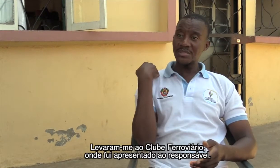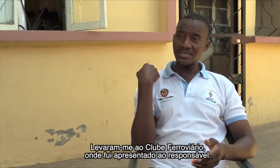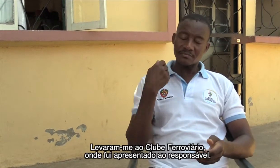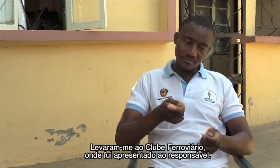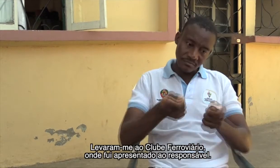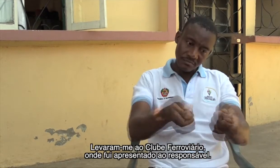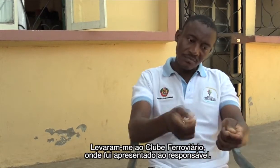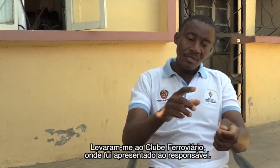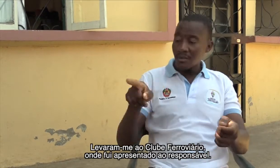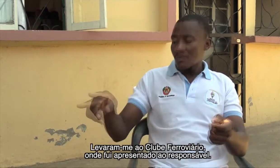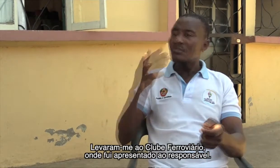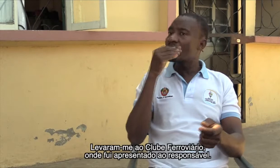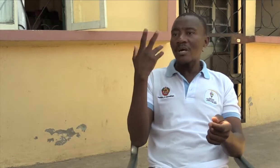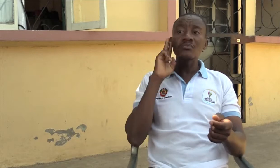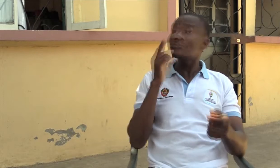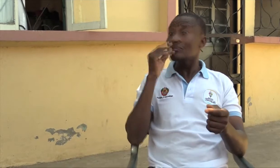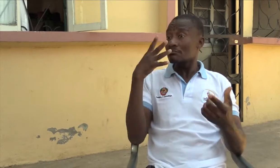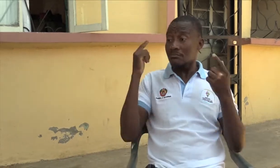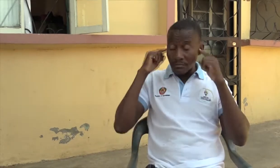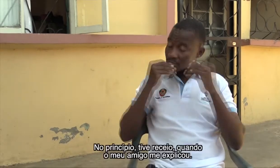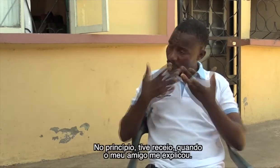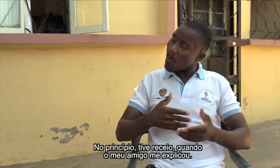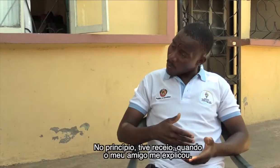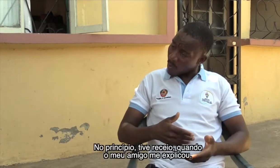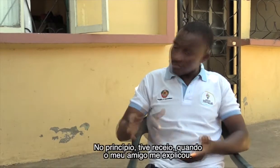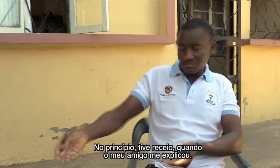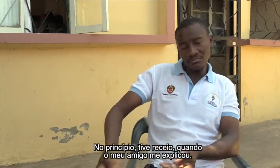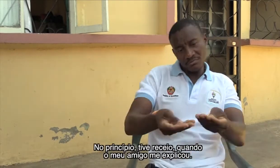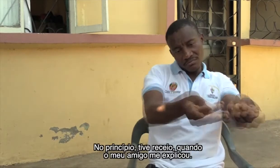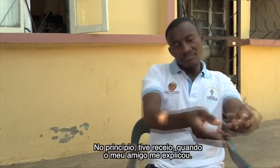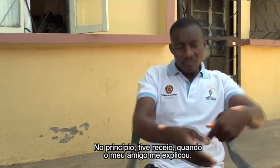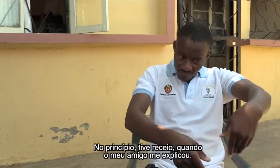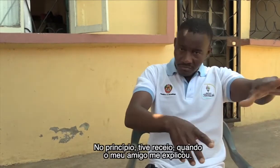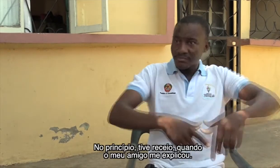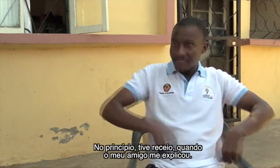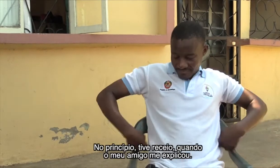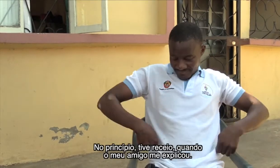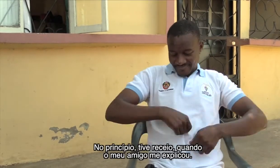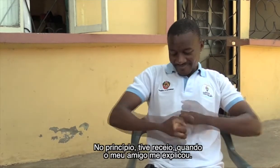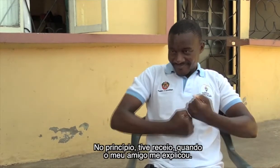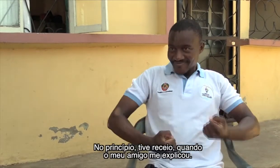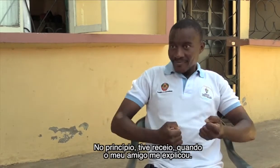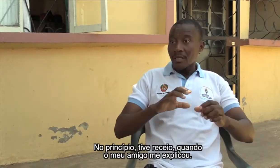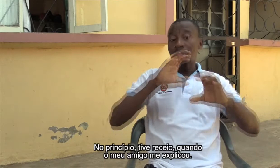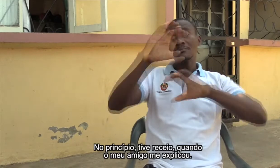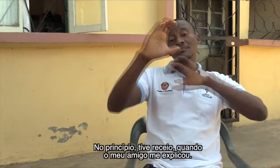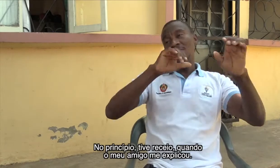apresentado ao responsável. No princípio tive receio, quando meu amigo me